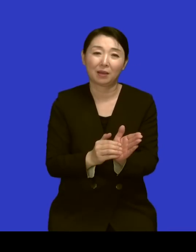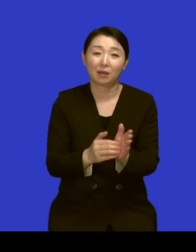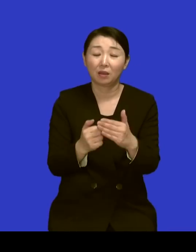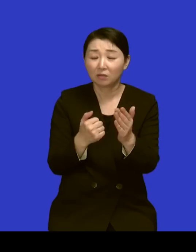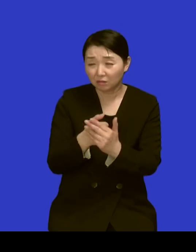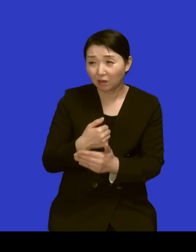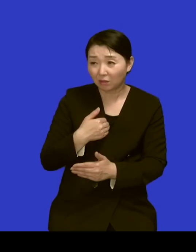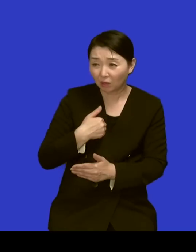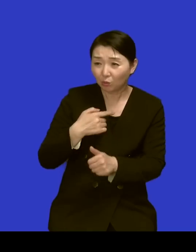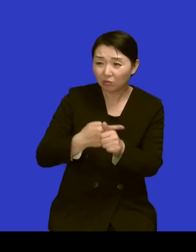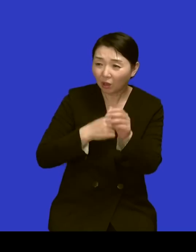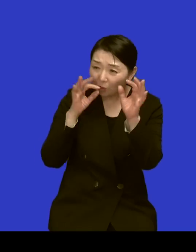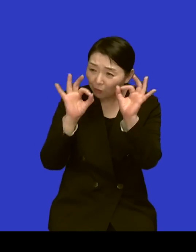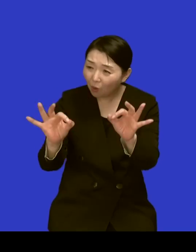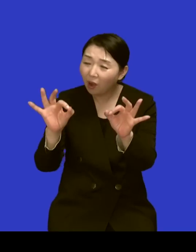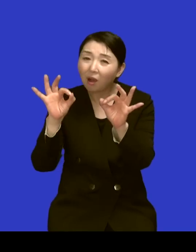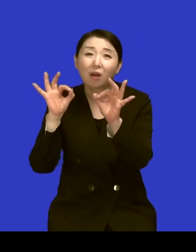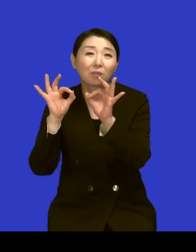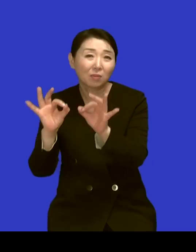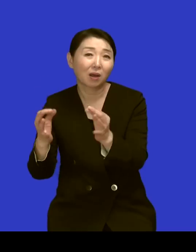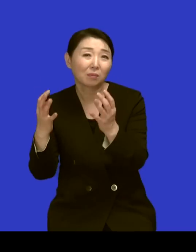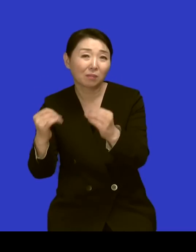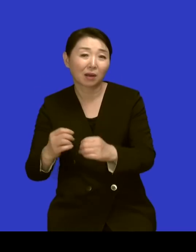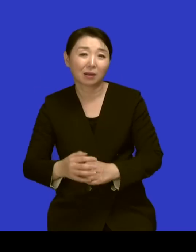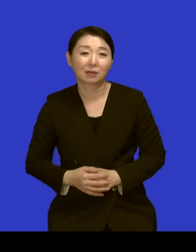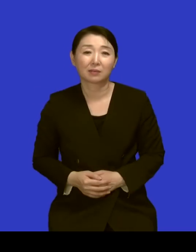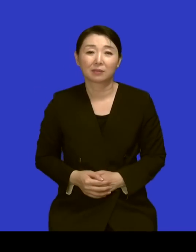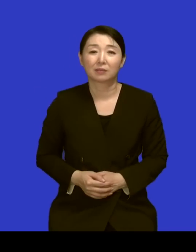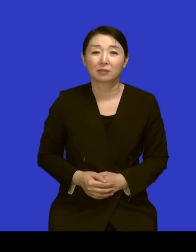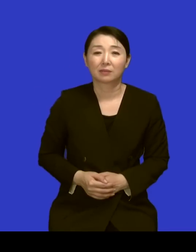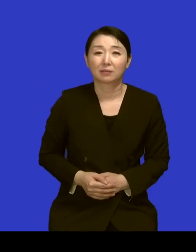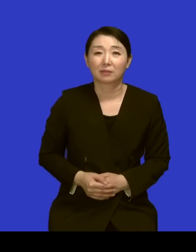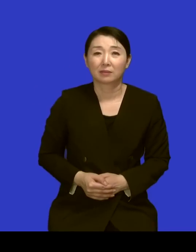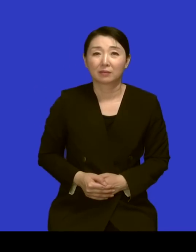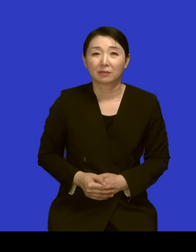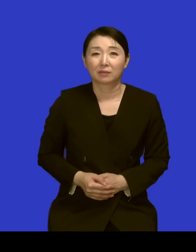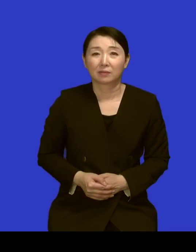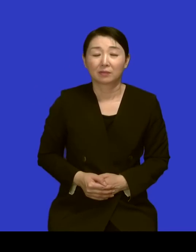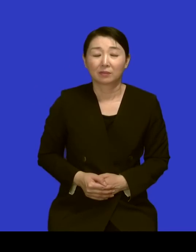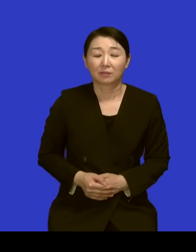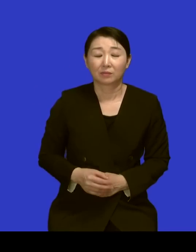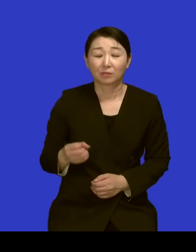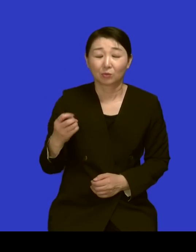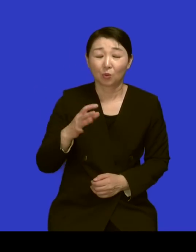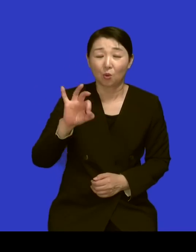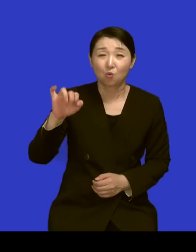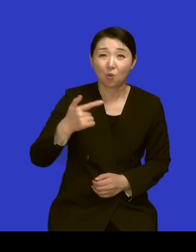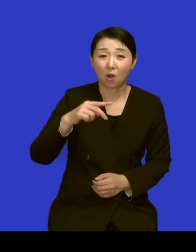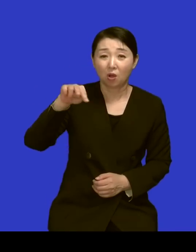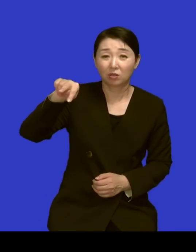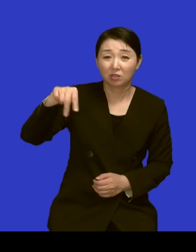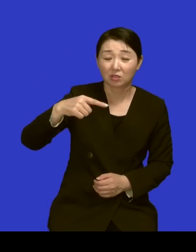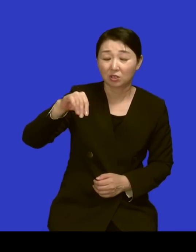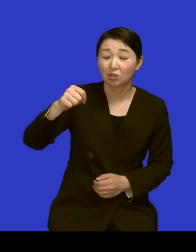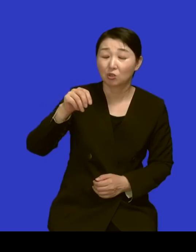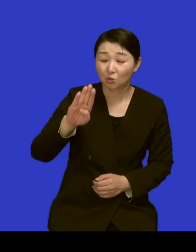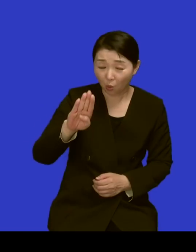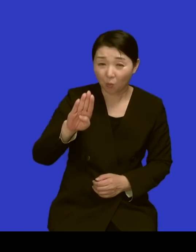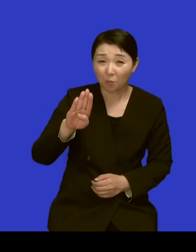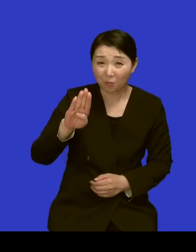거예요 네 그리고 원스톱 솔루션이라 그래가지고 보통 엔지요들이 그 프로젝트에 다